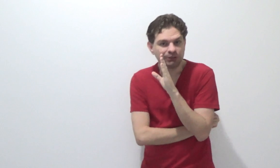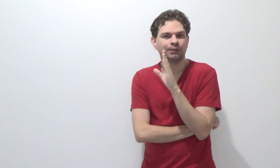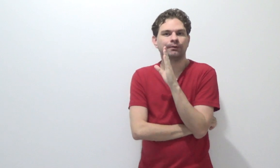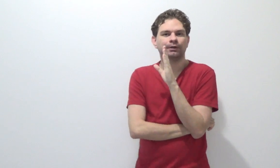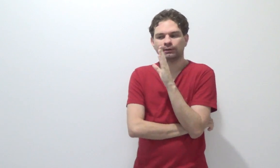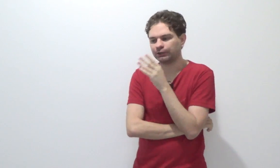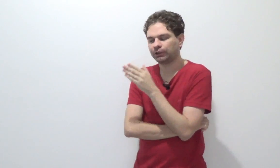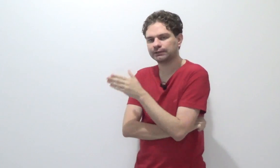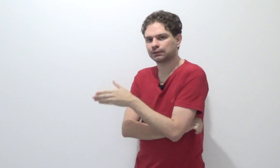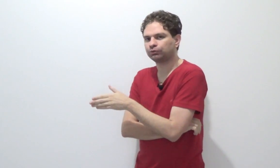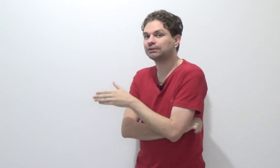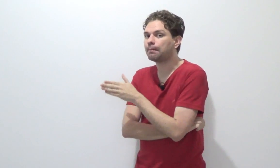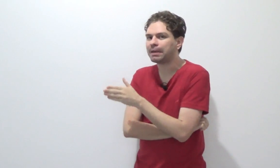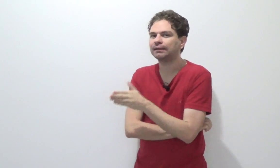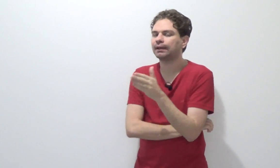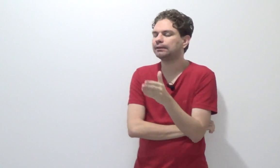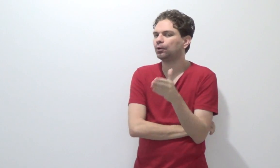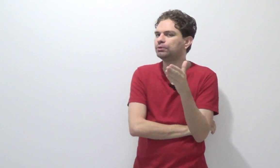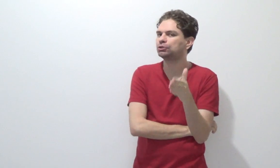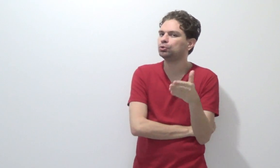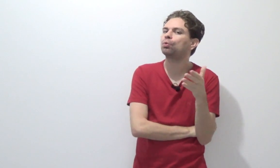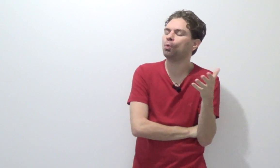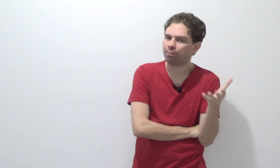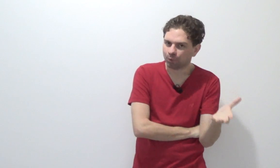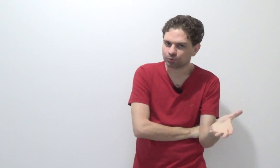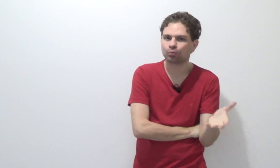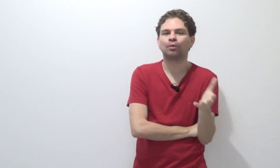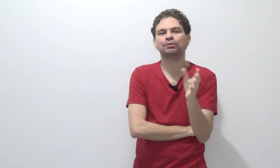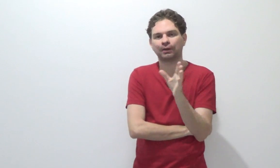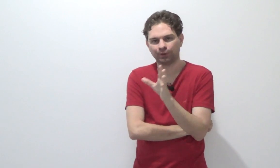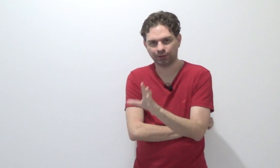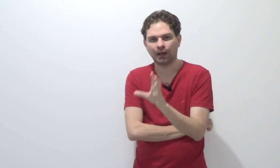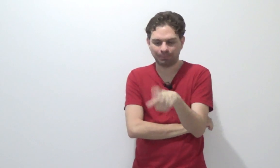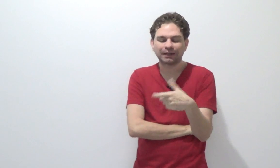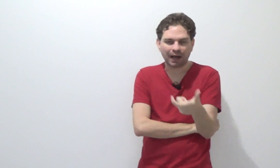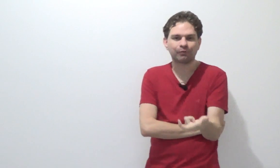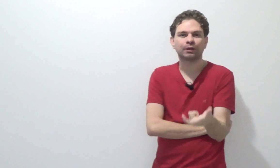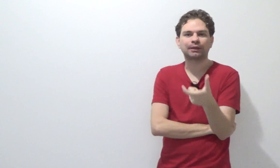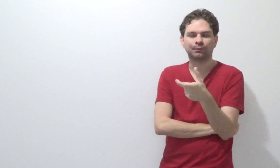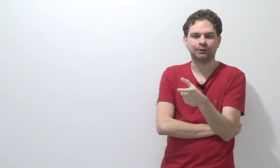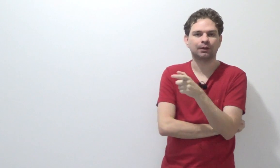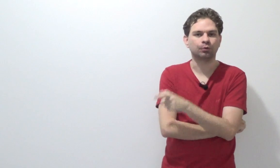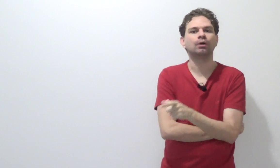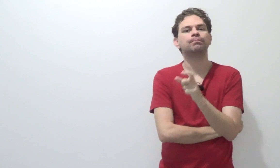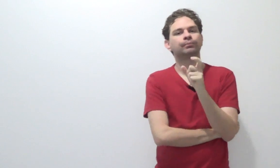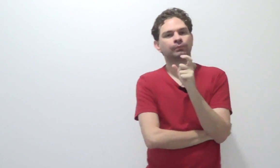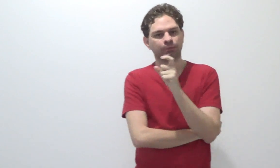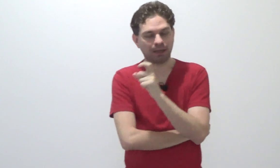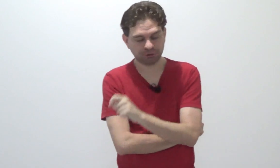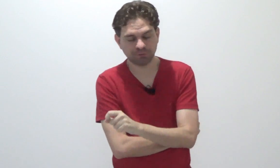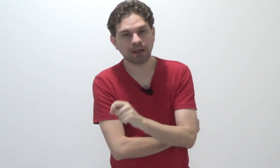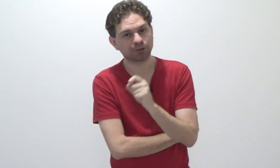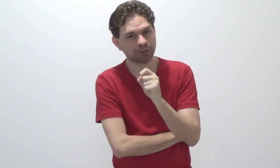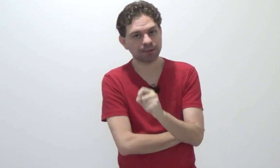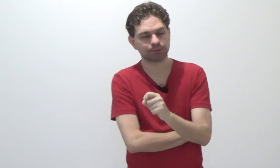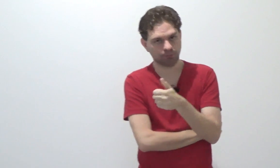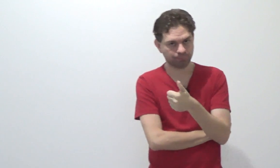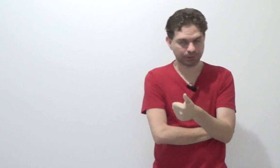na direção de também entender o homicídio culposo como teoria aplicável na teoria da atividade ou da ação. Tá